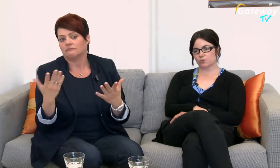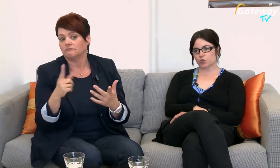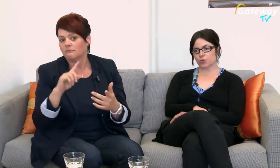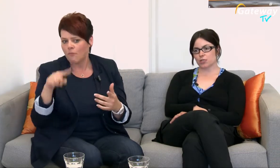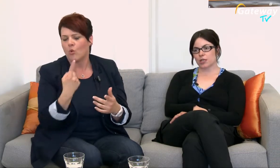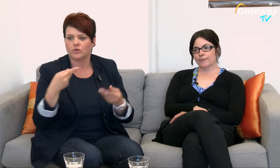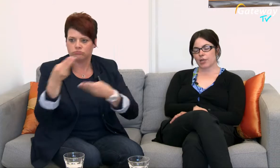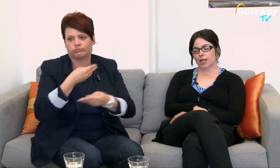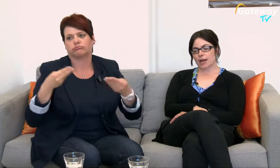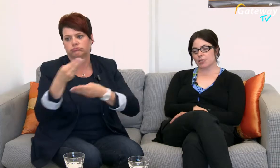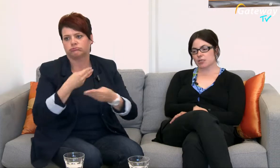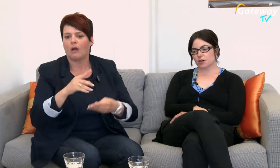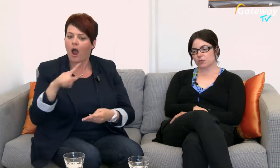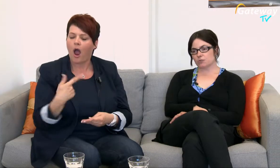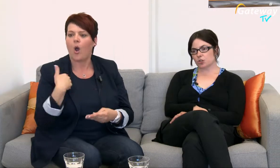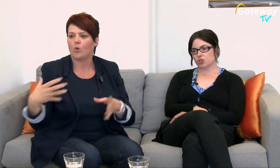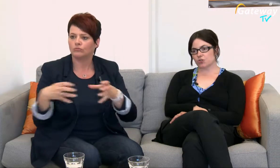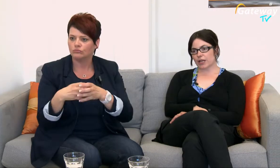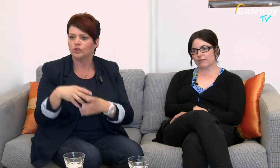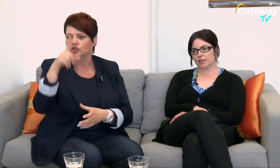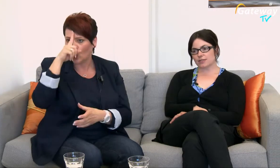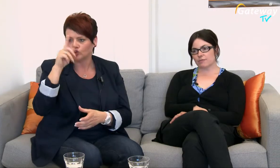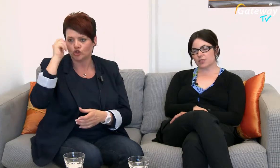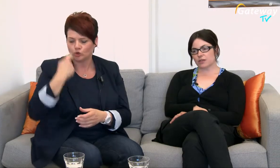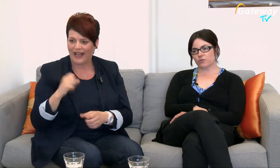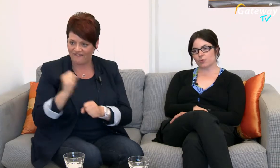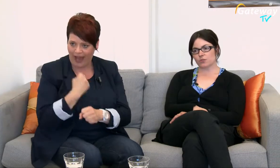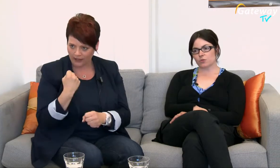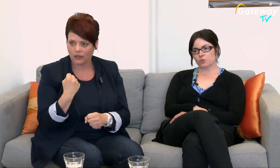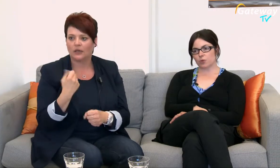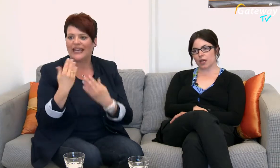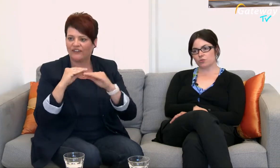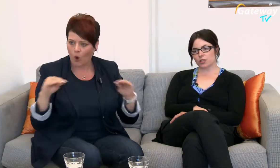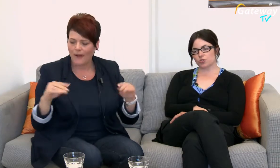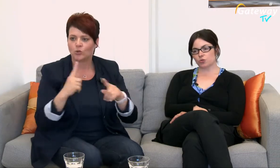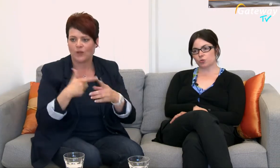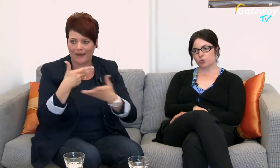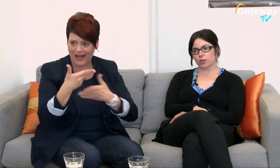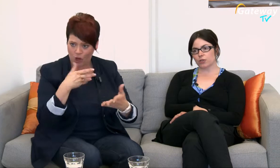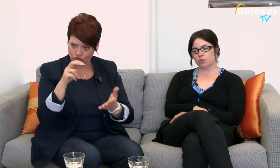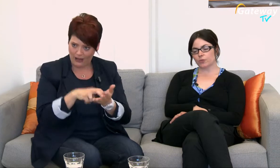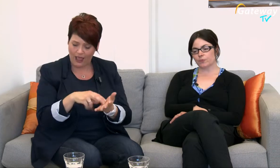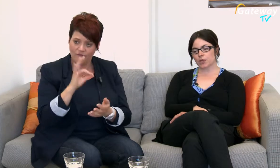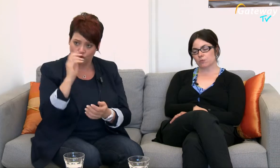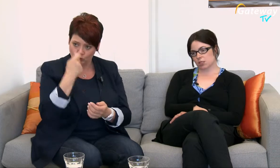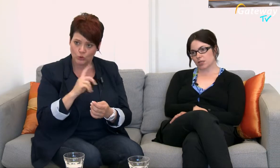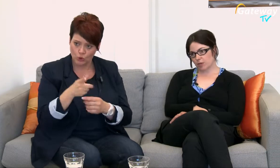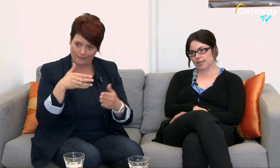bespricht Ja, dann arbeite ich ja auch mit dem Deutschen Studentenwerk zusammen Mit der Informations und Beratungsstelle Studium und Behinderung, mit der IBS